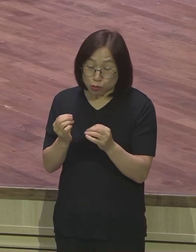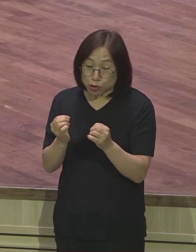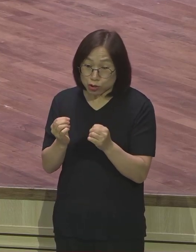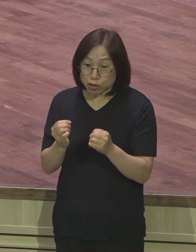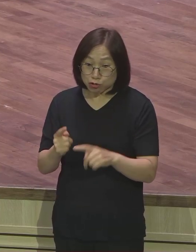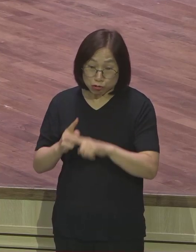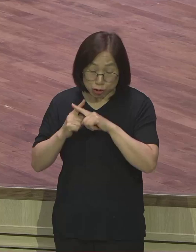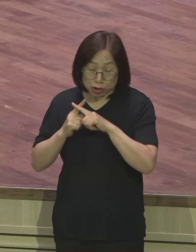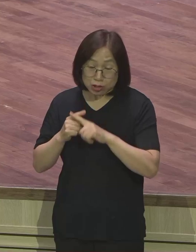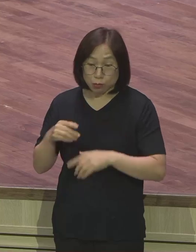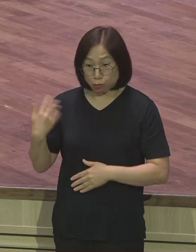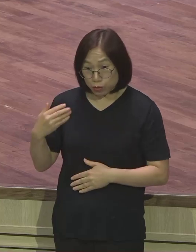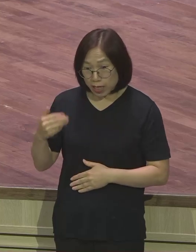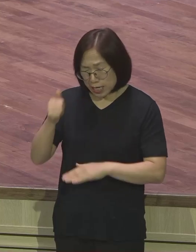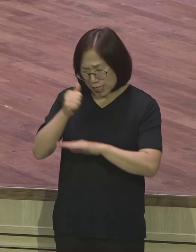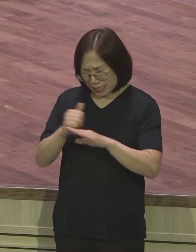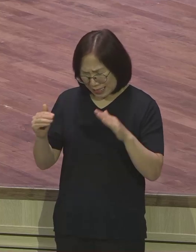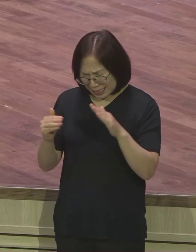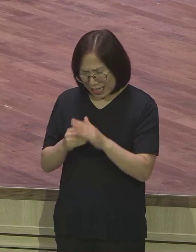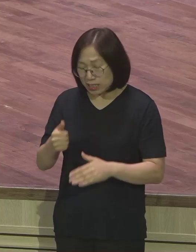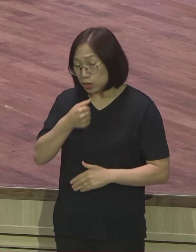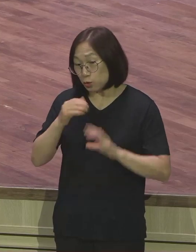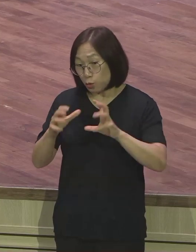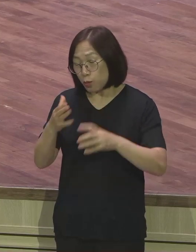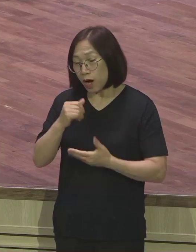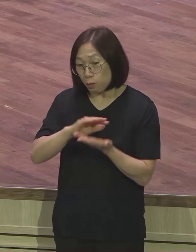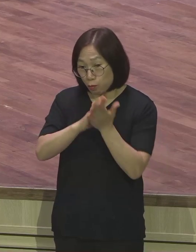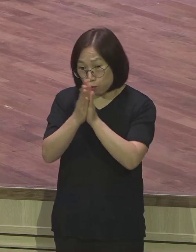모르는데 끝까지 로마 복음화를 위해서 기도하고 있습니다